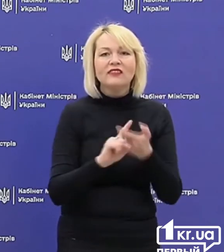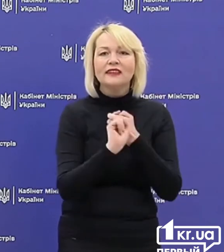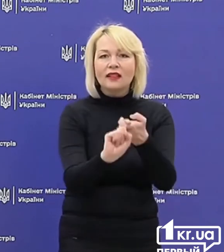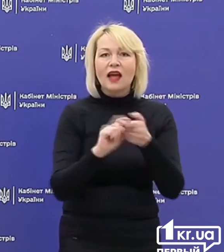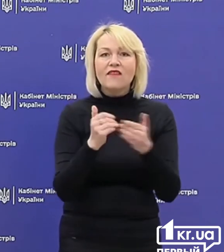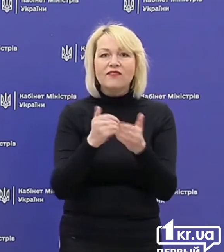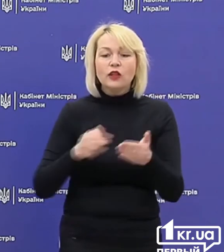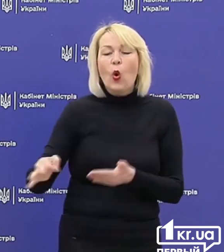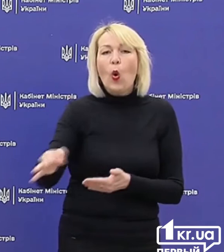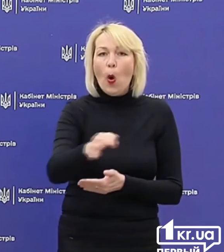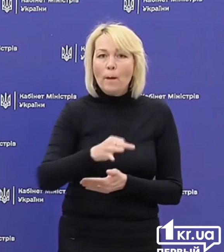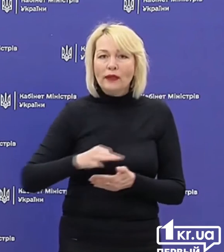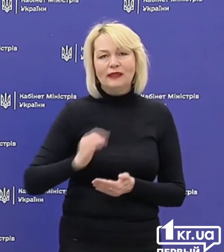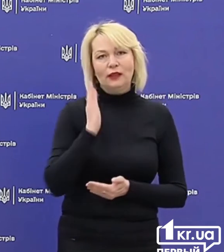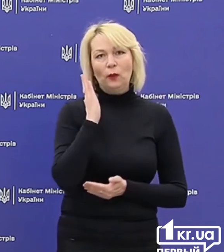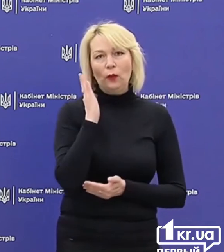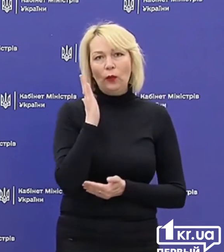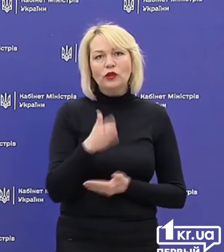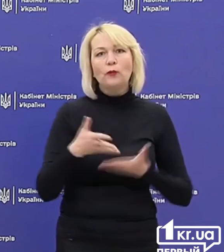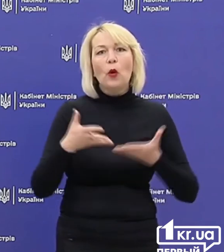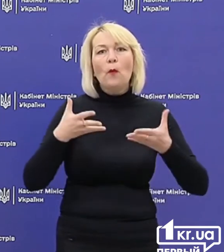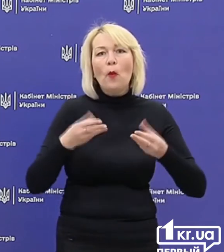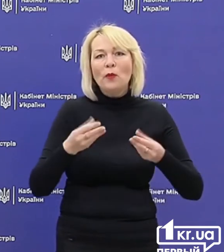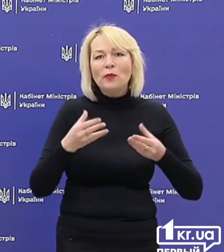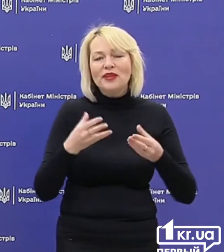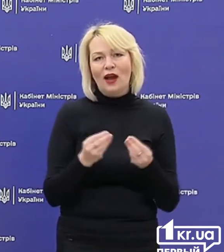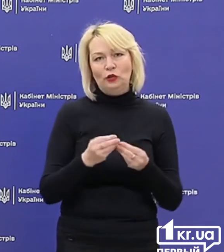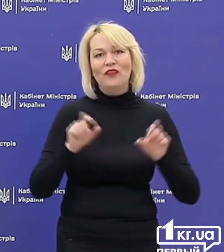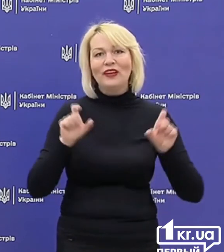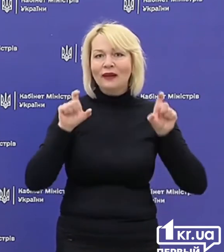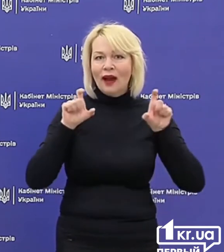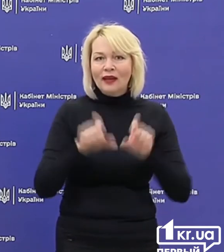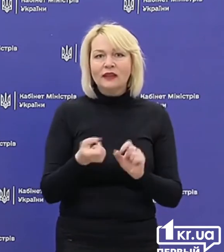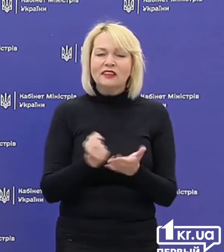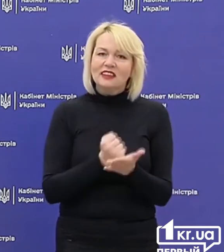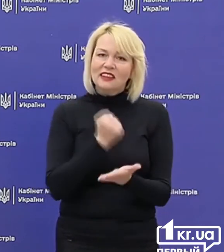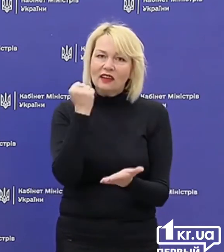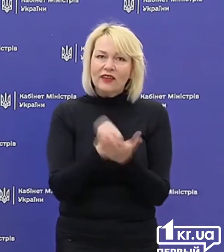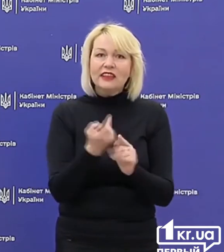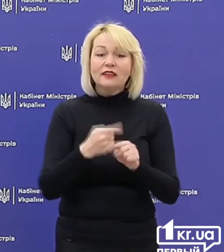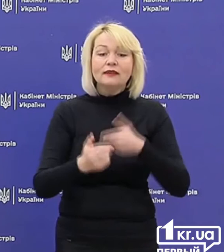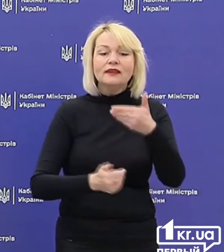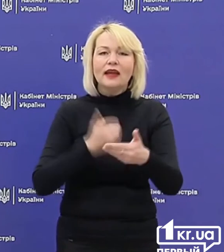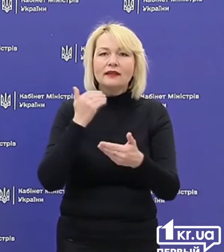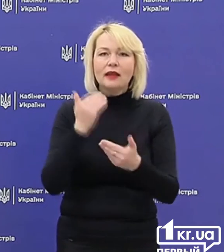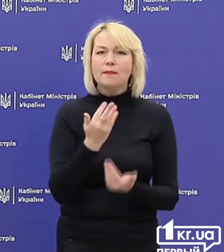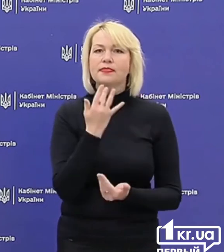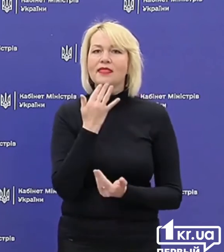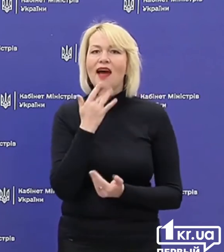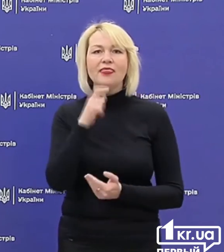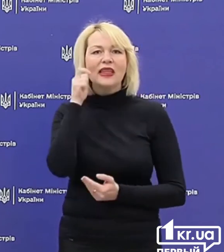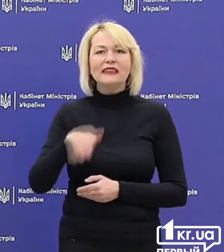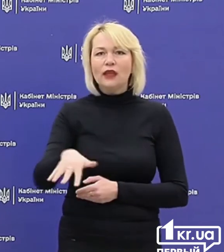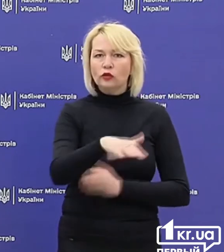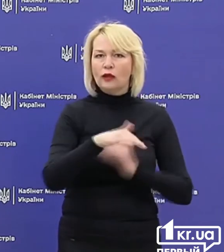області ми будемо пом'якшувати карантин. Тобто, затверджено ці етапи буде на національному рівні, а вже